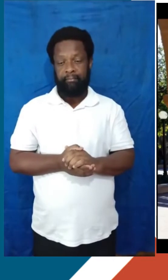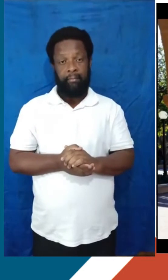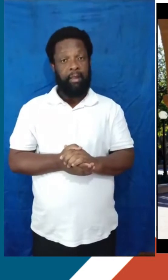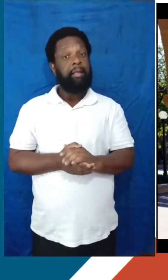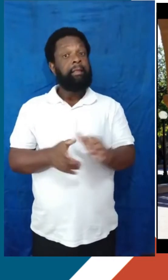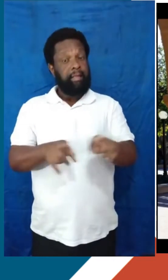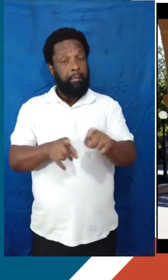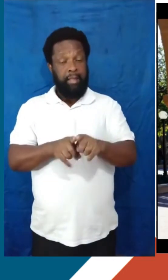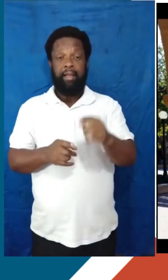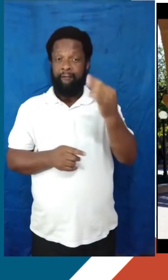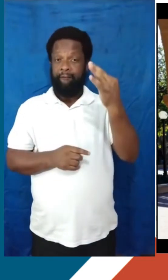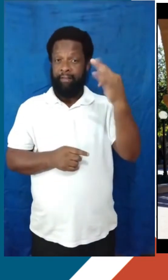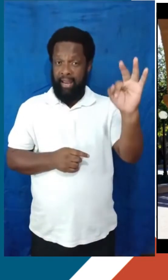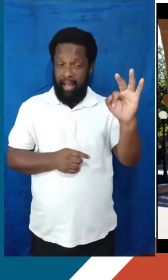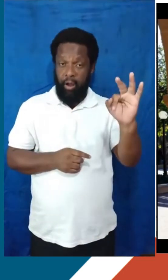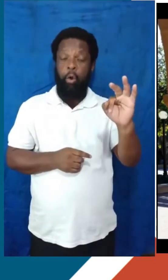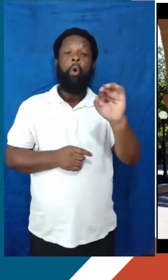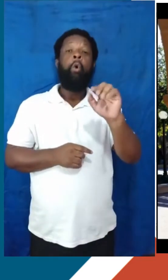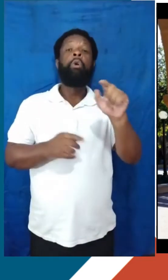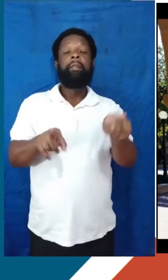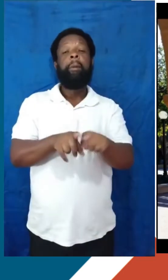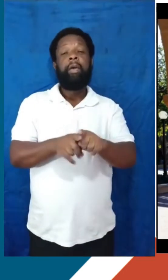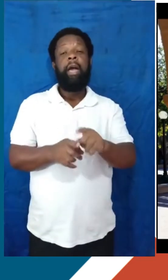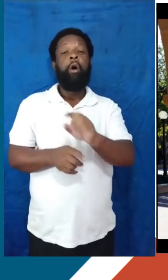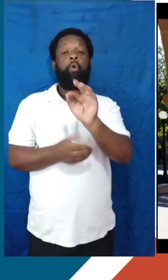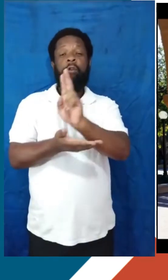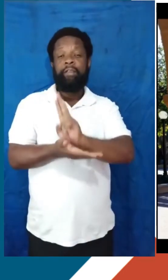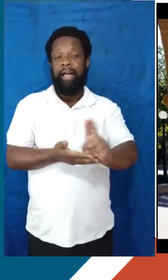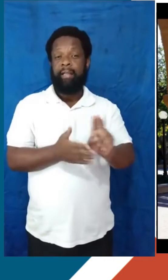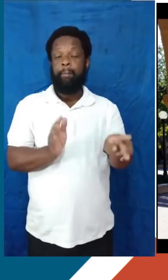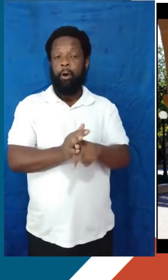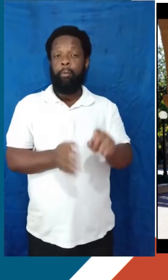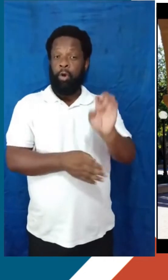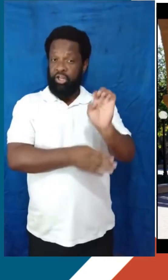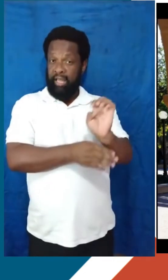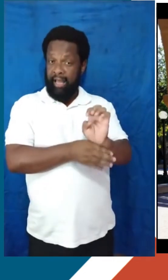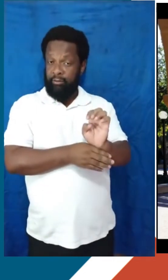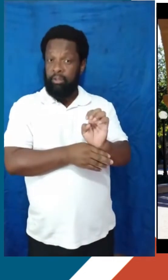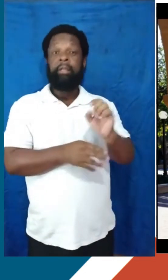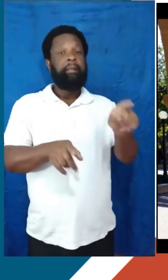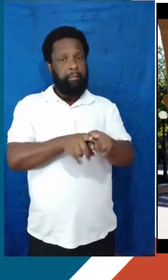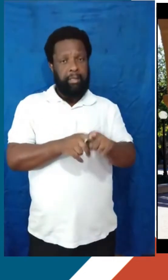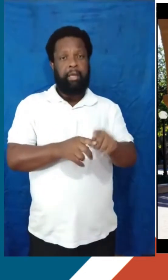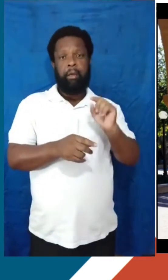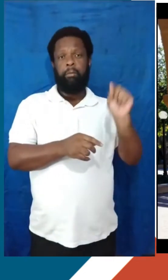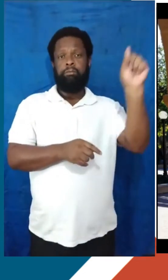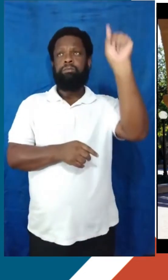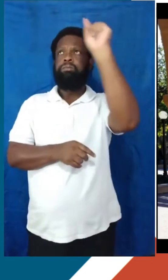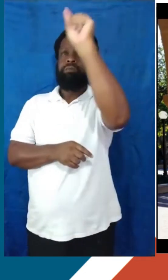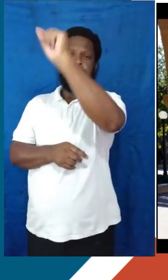Além das federais, a gente tem também as universidades estaduais. Não esqueçam que universidades estaduais também tem em diversos estados, né, em todos os